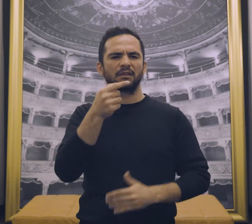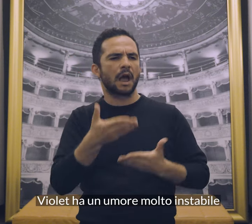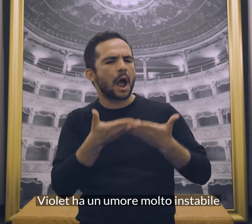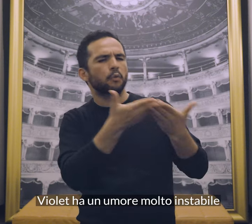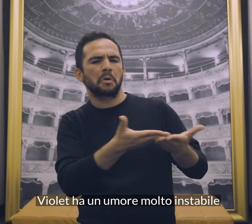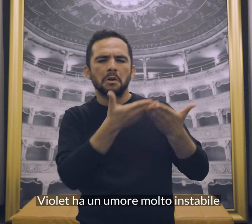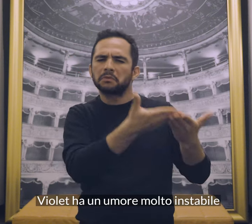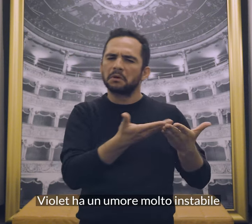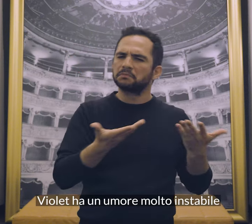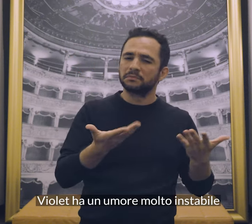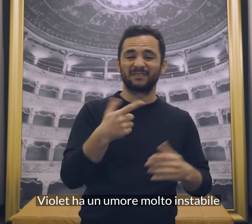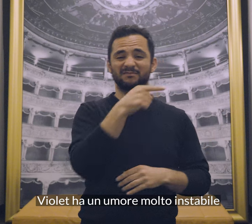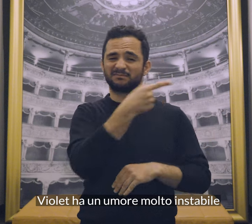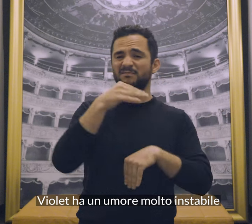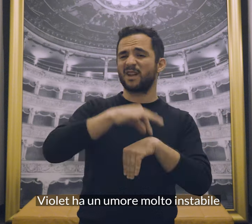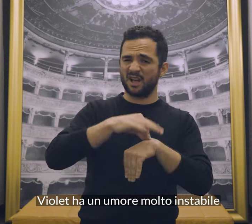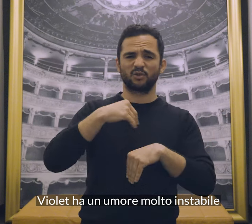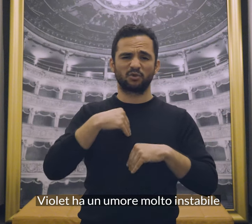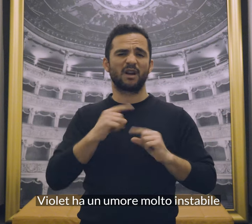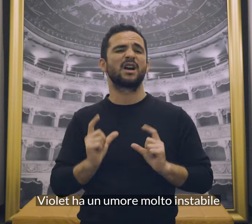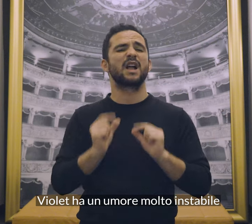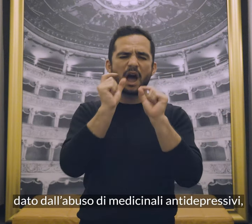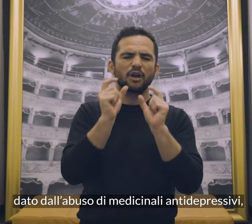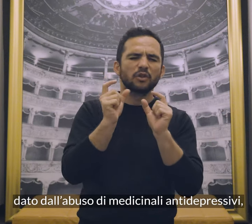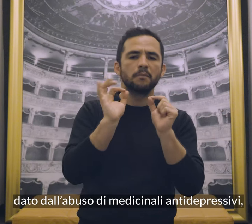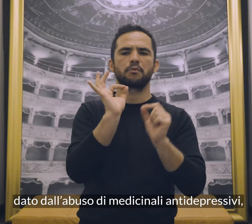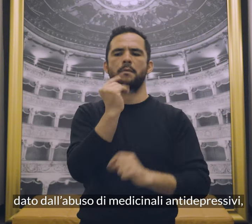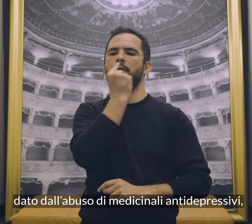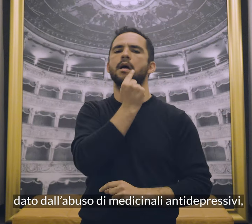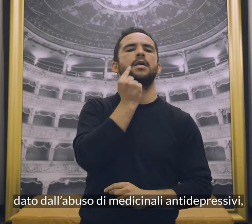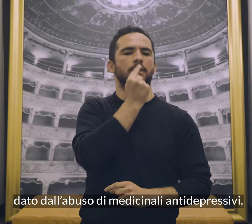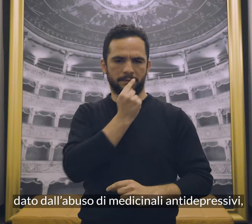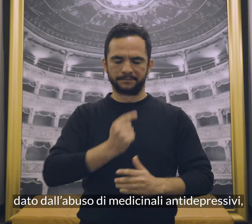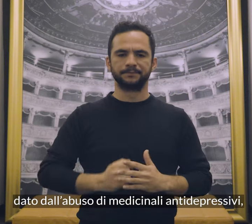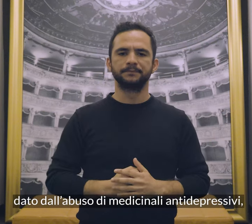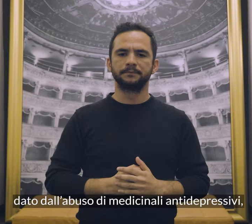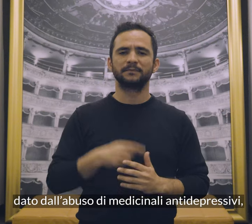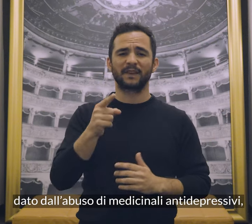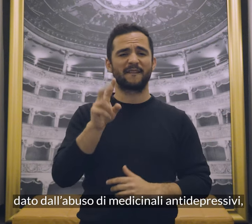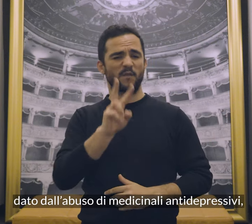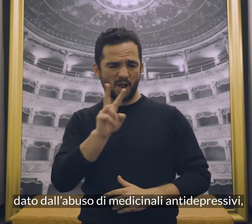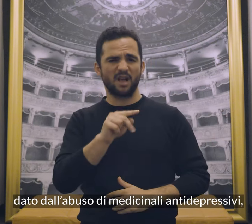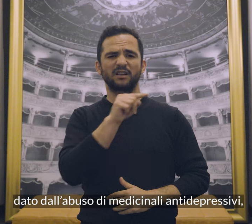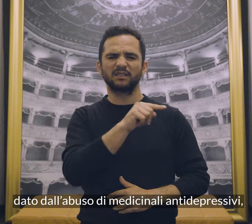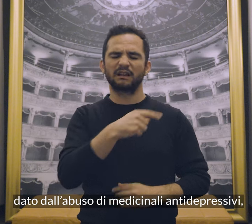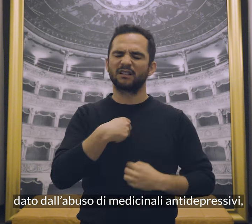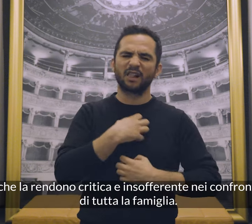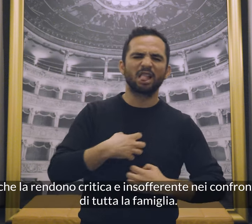Violet ha un umore molto instabile, dato dall'abuso di medicinali antidepressivi, che la